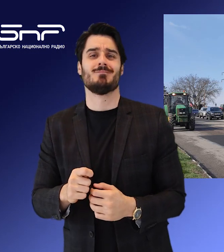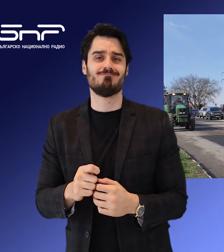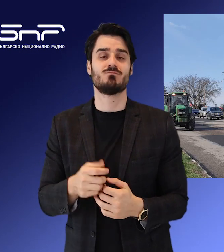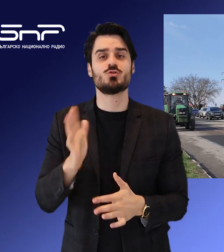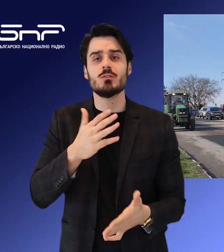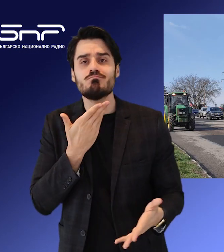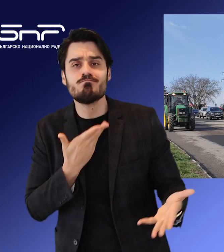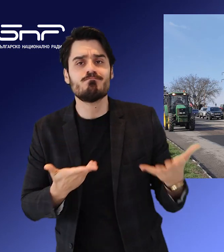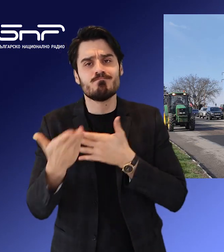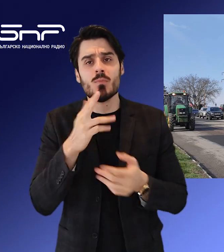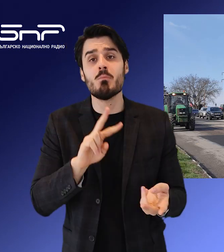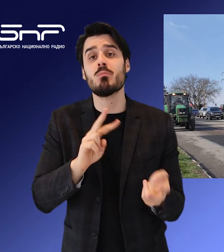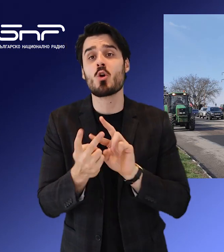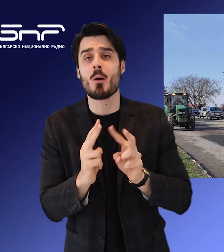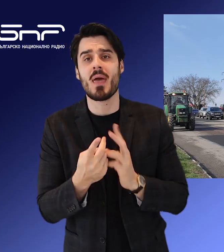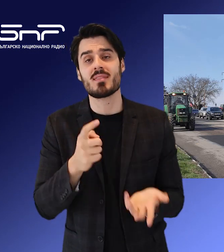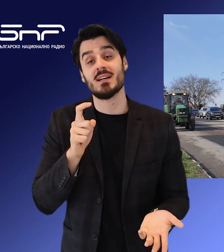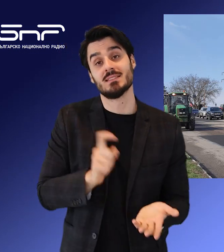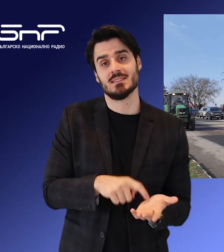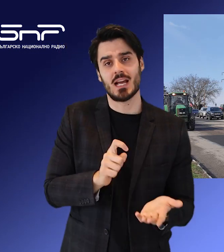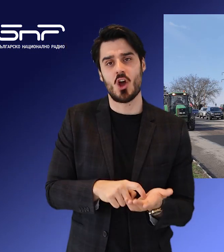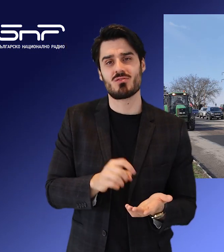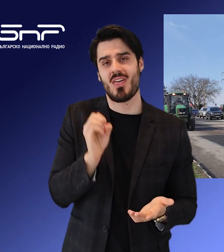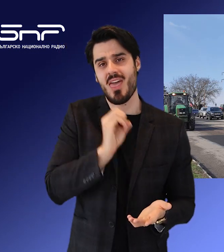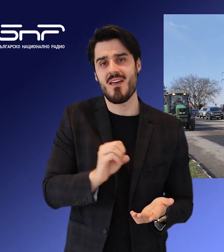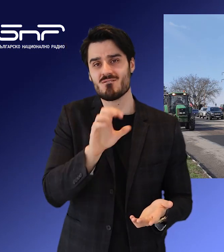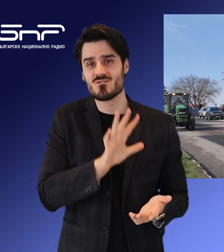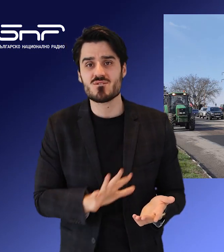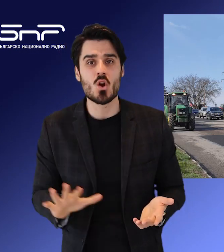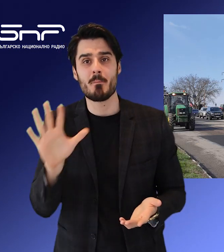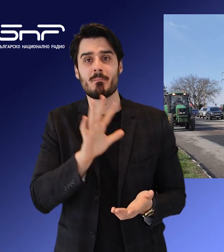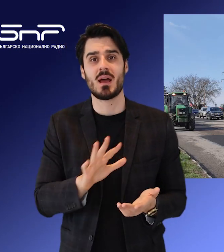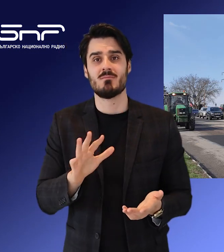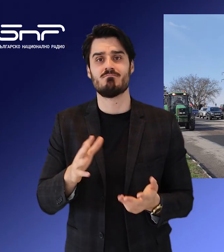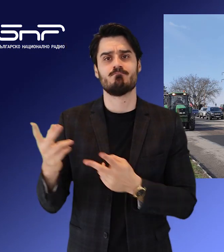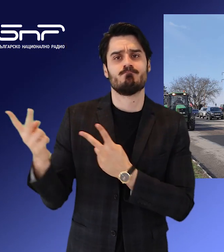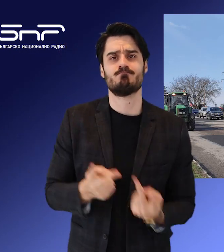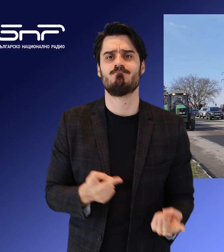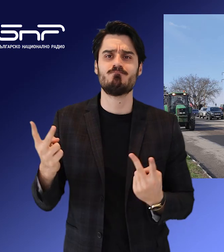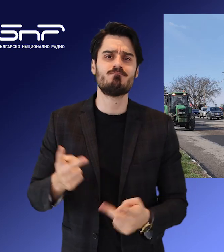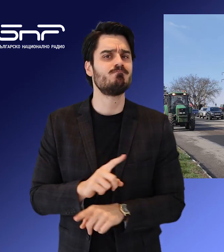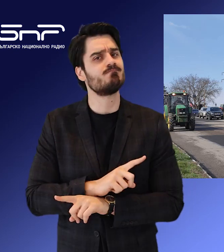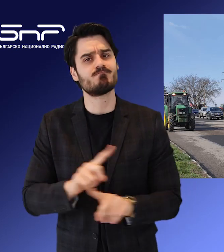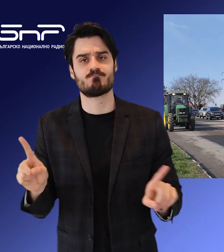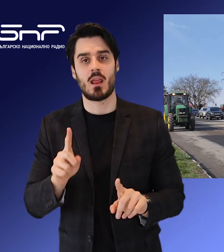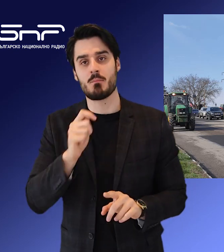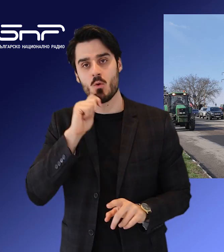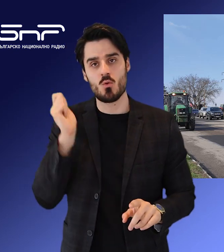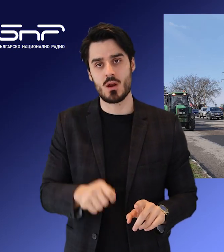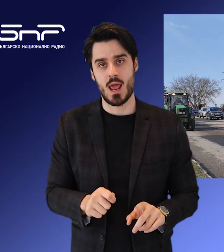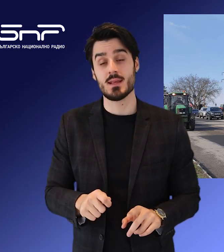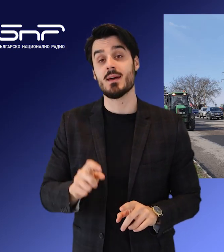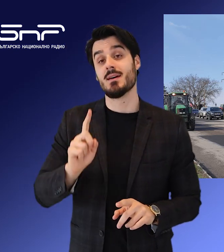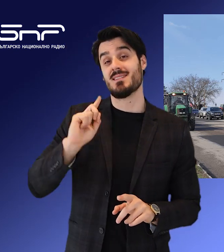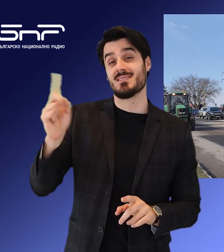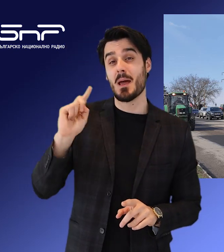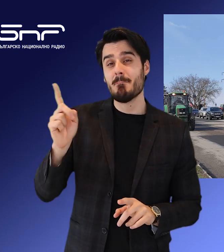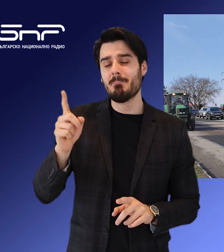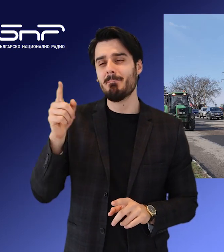преговаря в Брюксел за промени в регламента на Европейския съюз, позволяващ безмитен внос от Украина. На граничния пункт края и карда